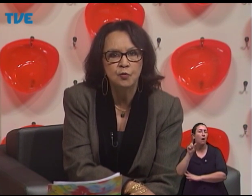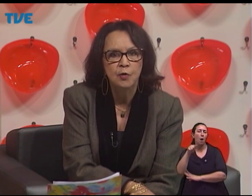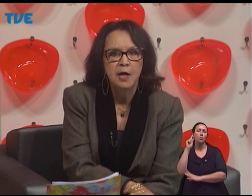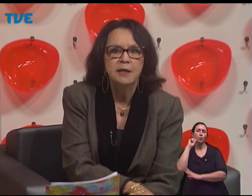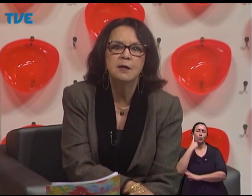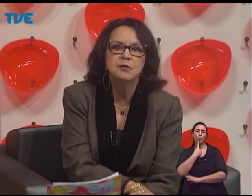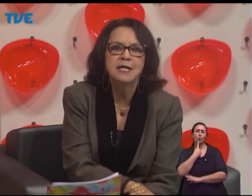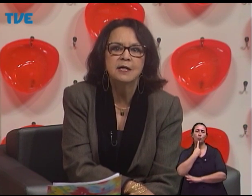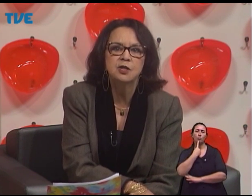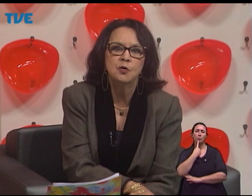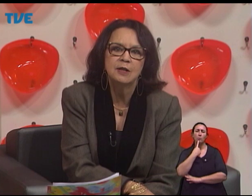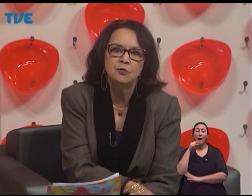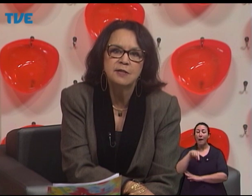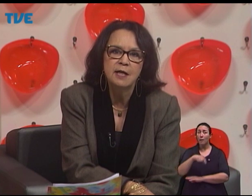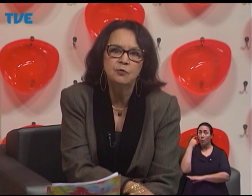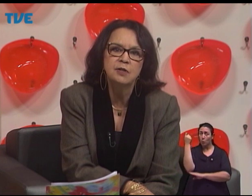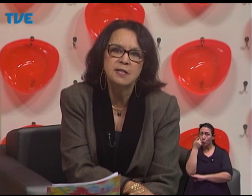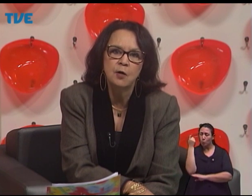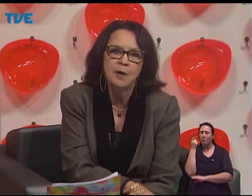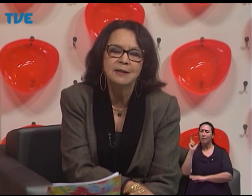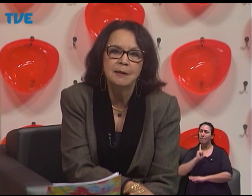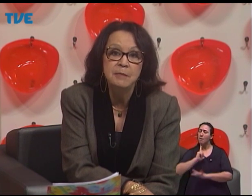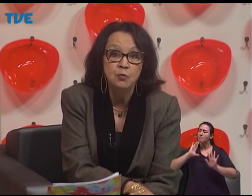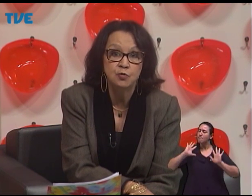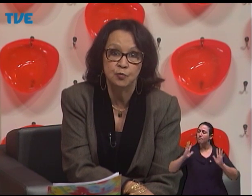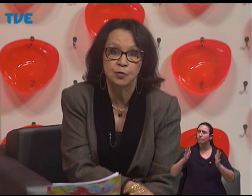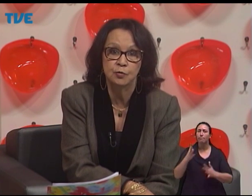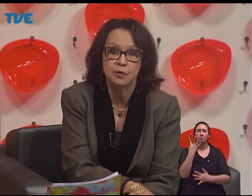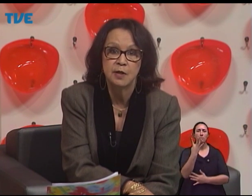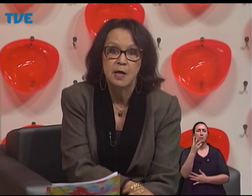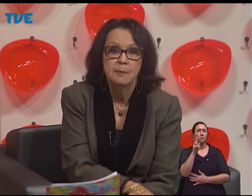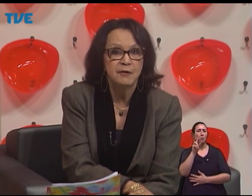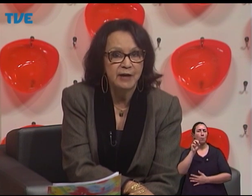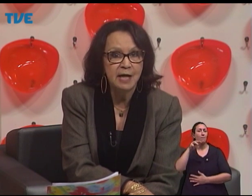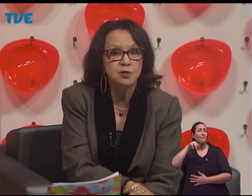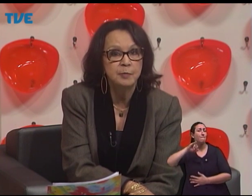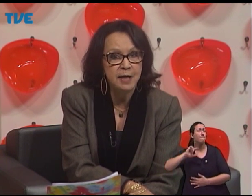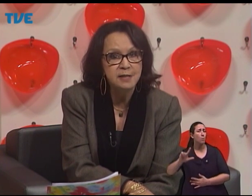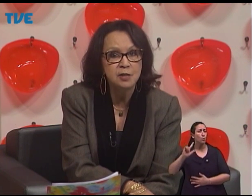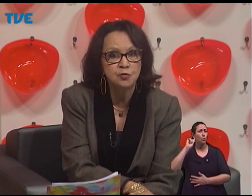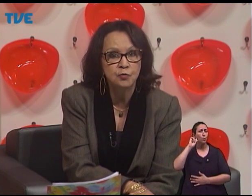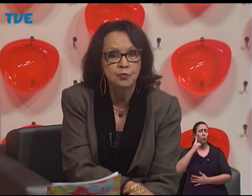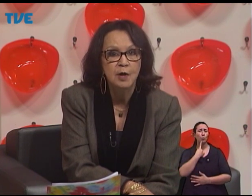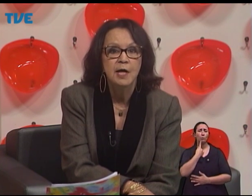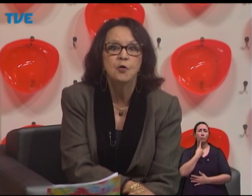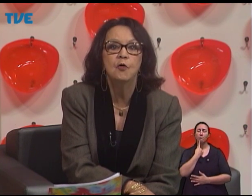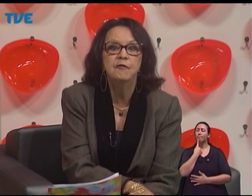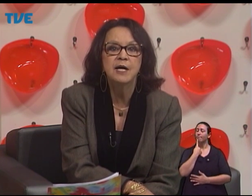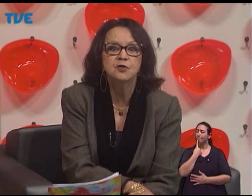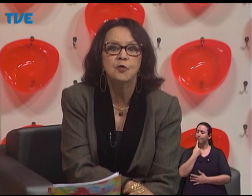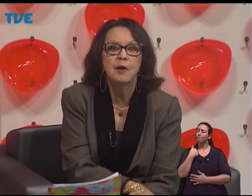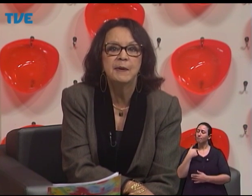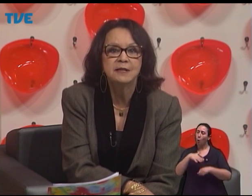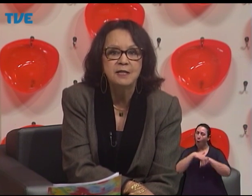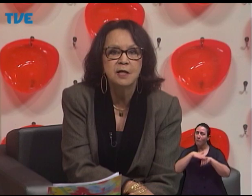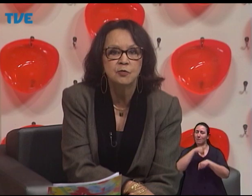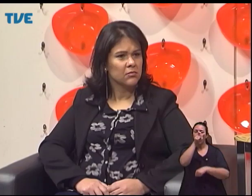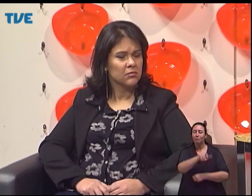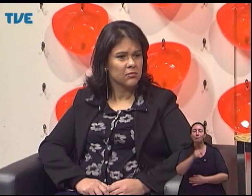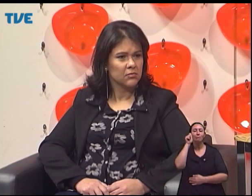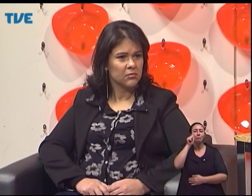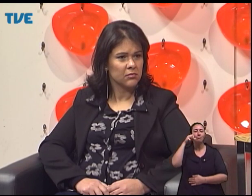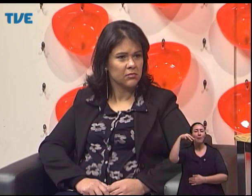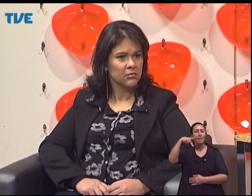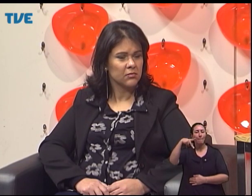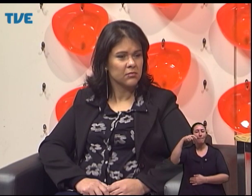Grande do Sul, temos cerca de 450 mil surdos. Para falar sobre esse assunto, eu converso com a Patrícia